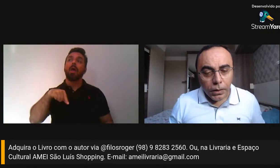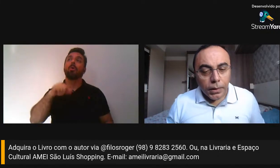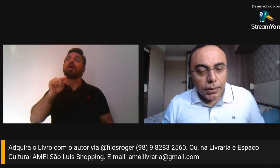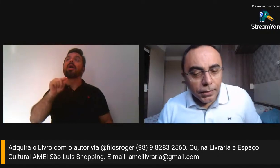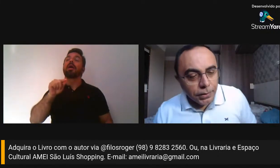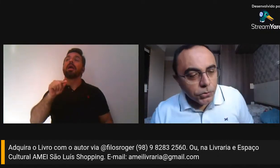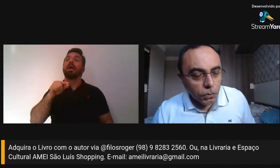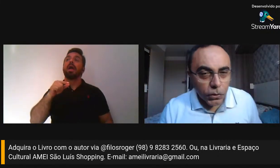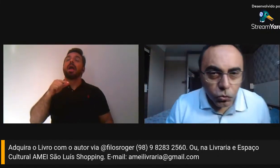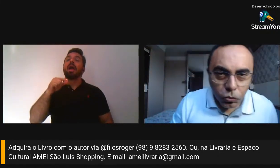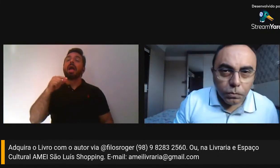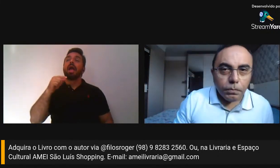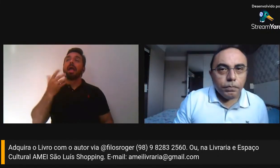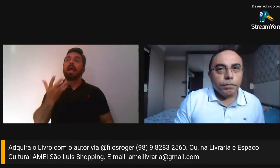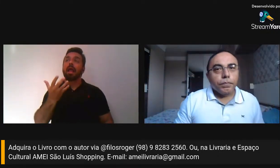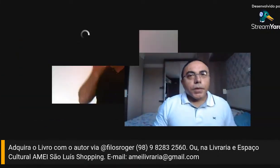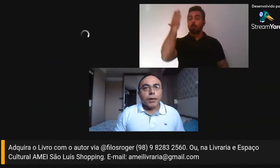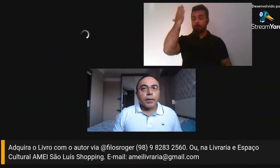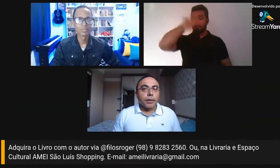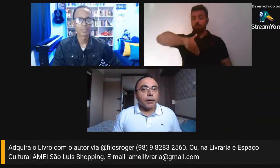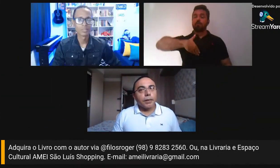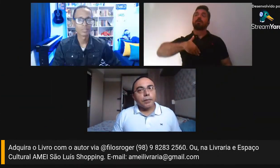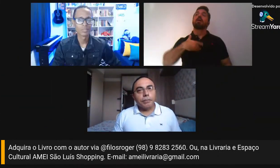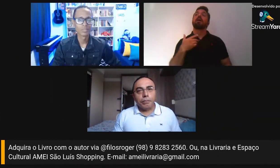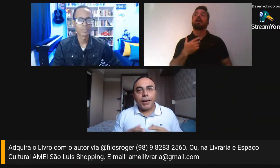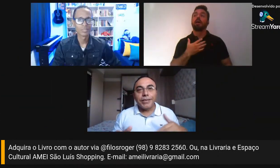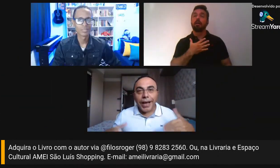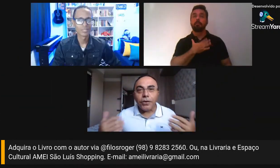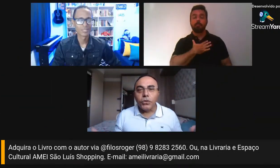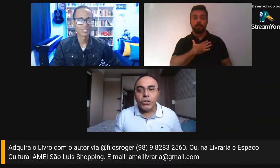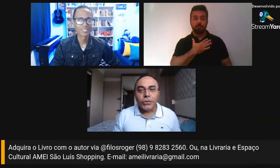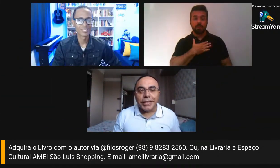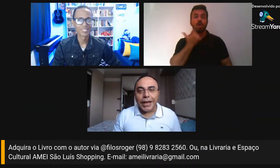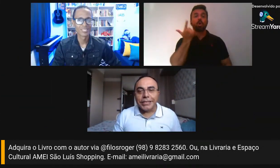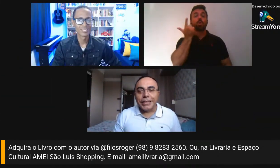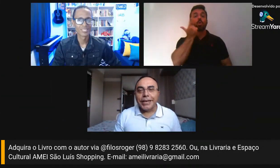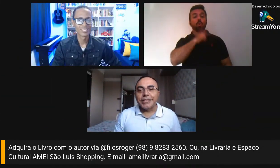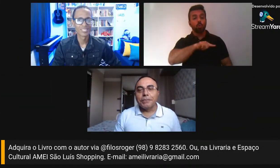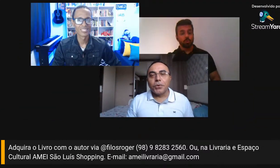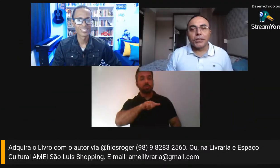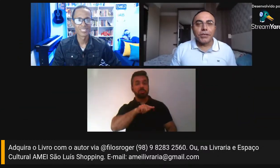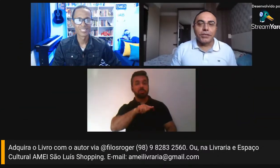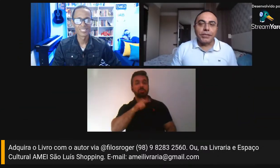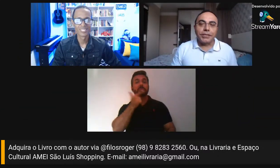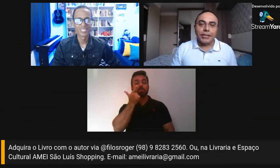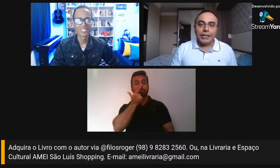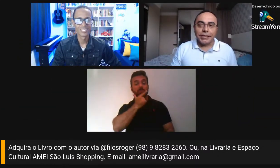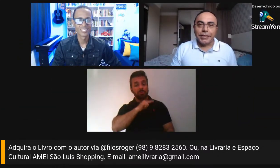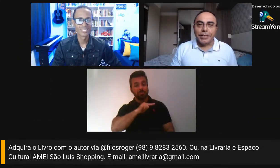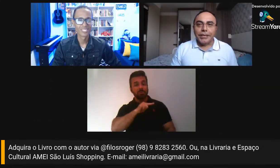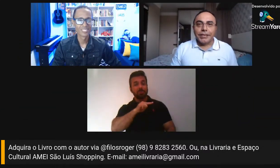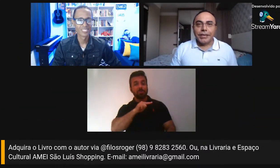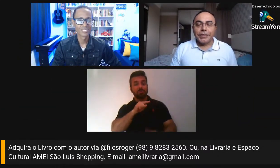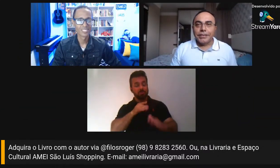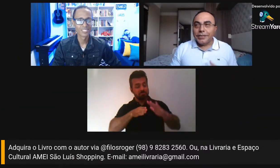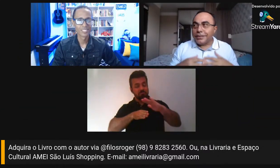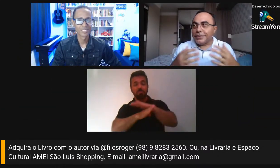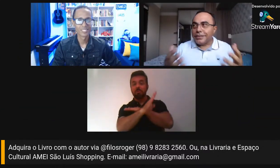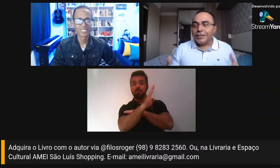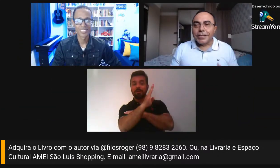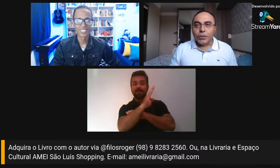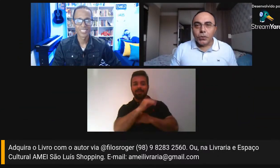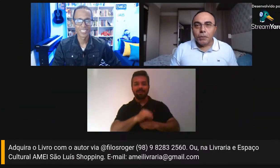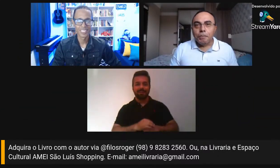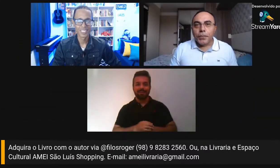mesmo, e sobretudo, para dar continuidade a esse processo de escrita, de